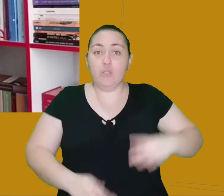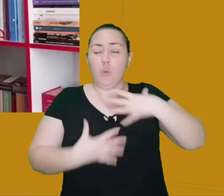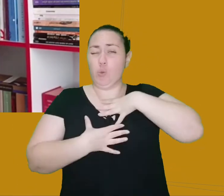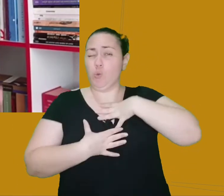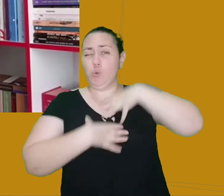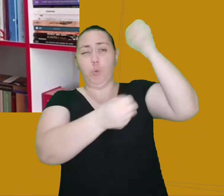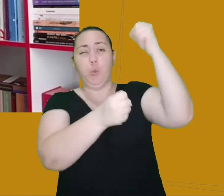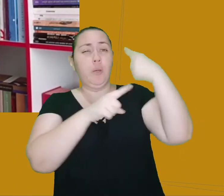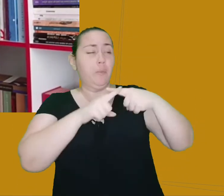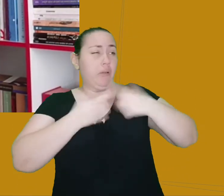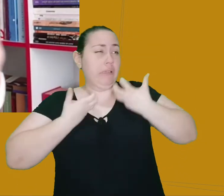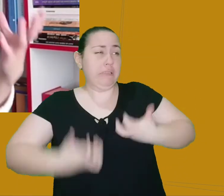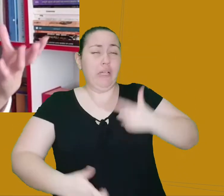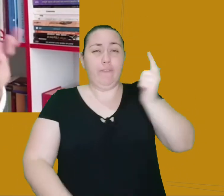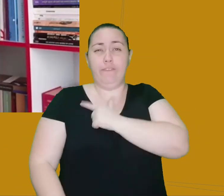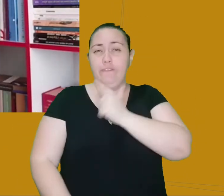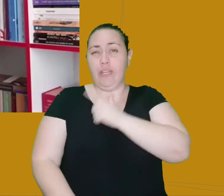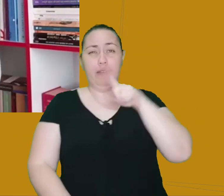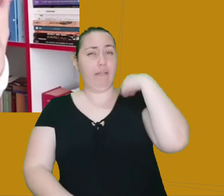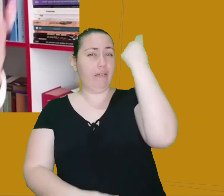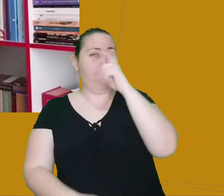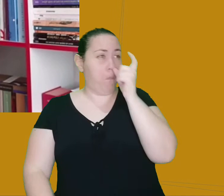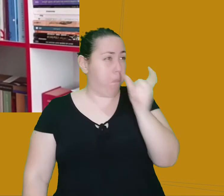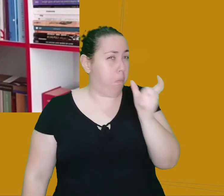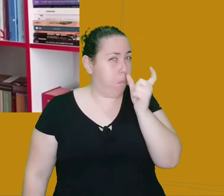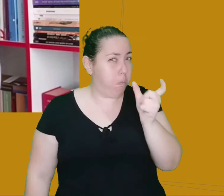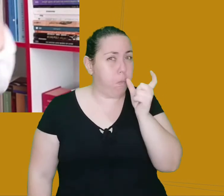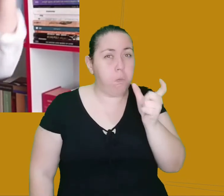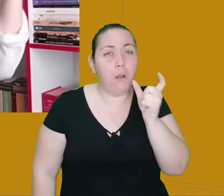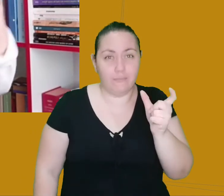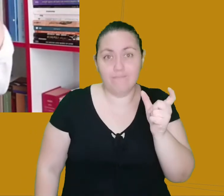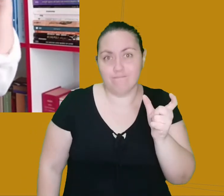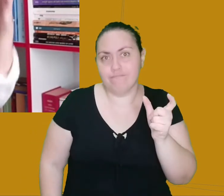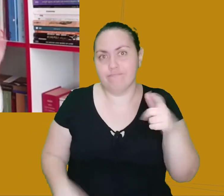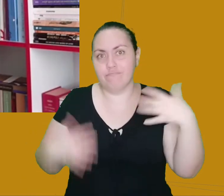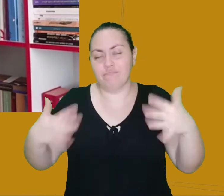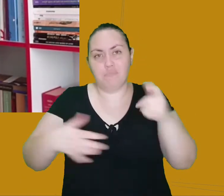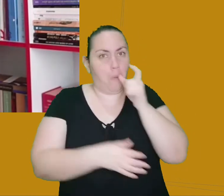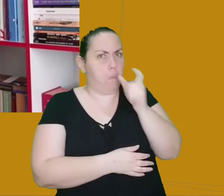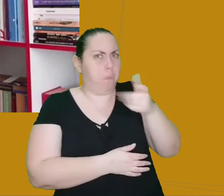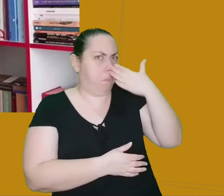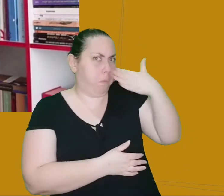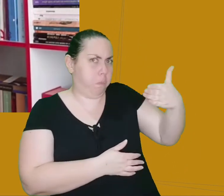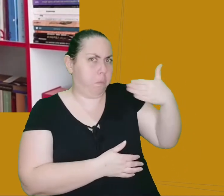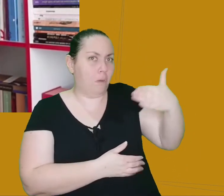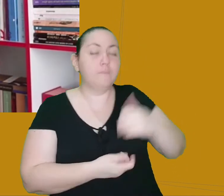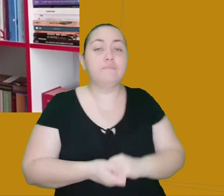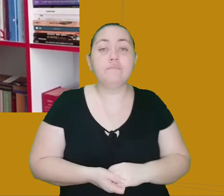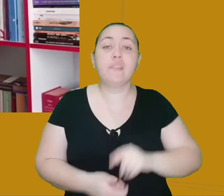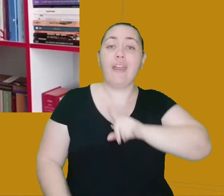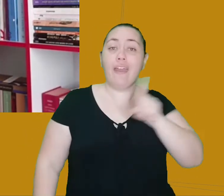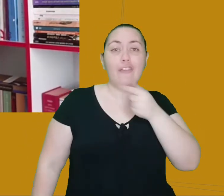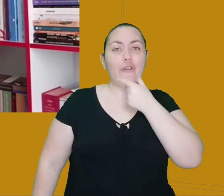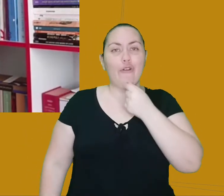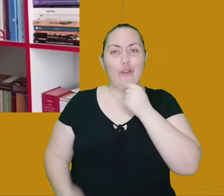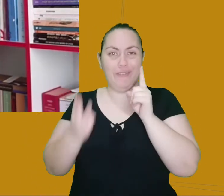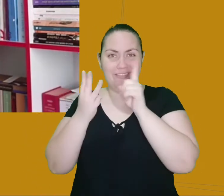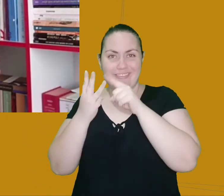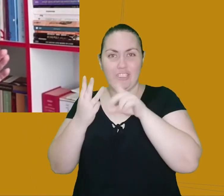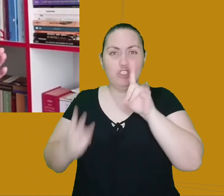peso e toda a feigura de andar com seus narizes engugitados, aumentados. Então o Diogo Meirelles descobre que pra resolver o